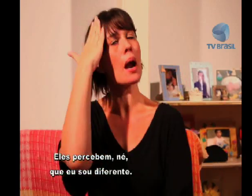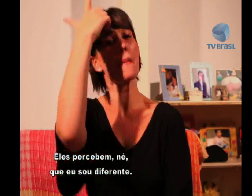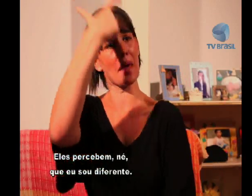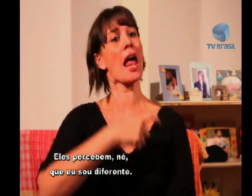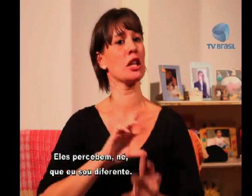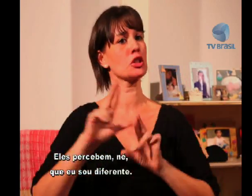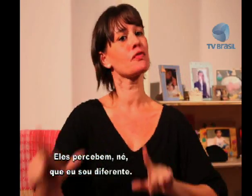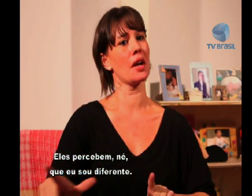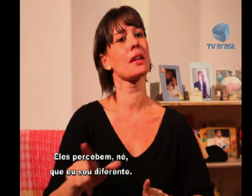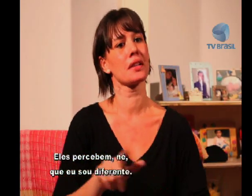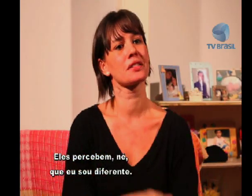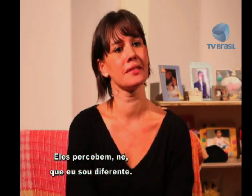Eles percebem, né, que eu sou diferente.